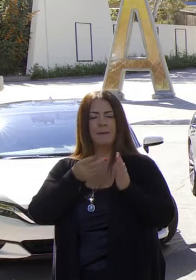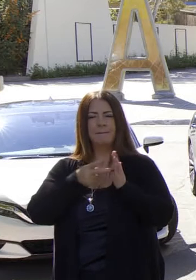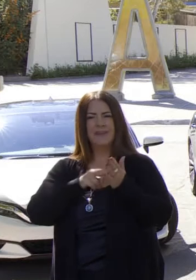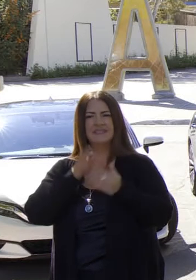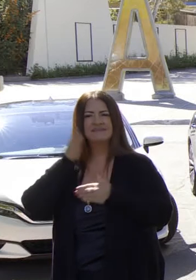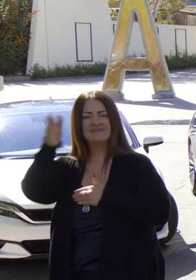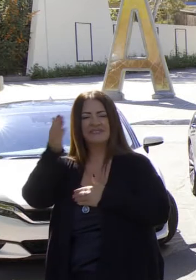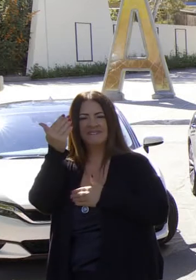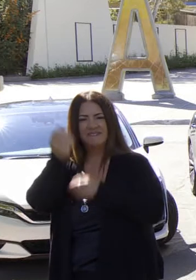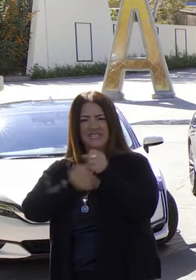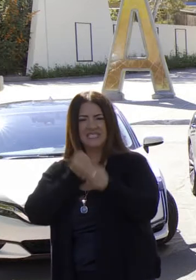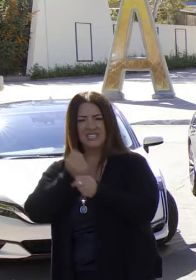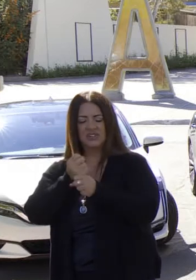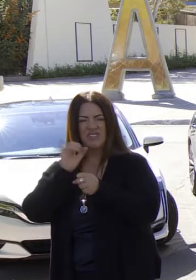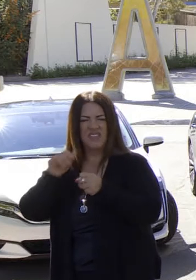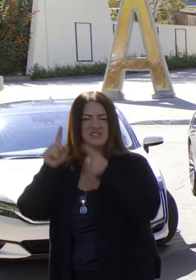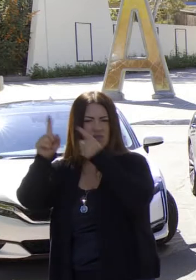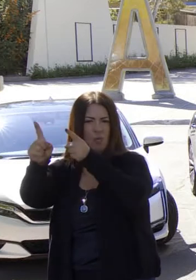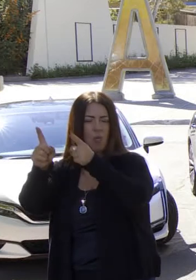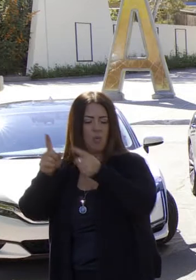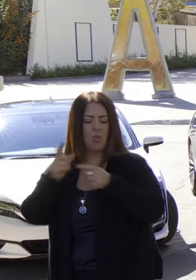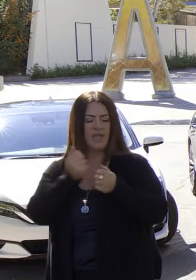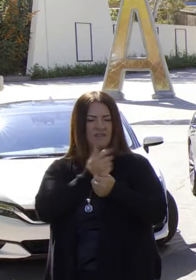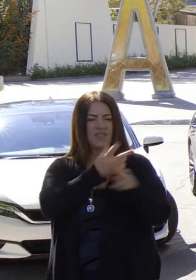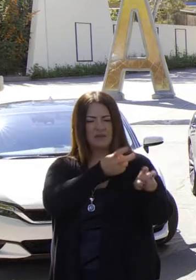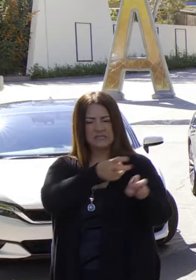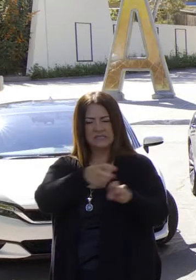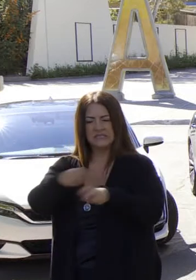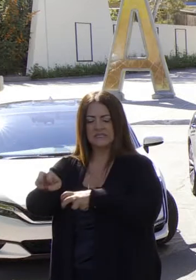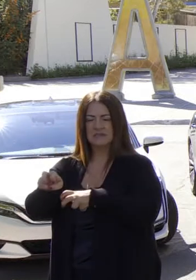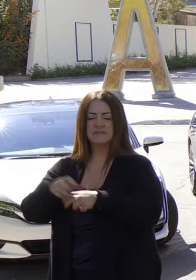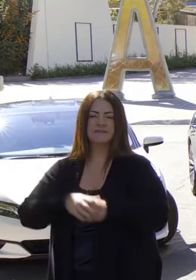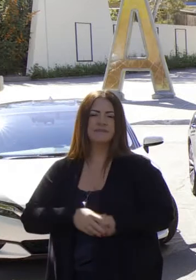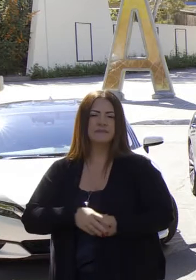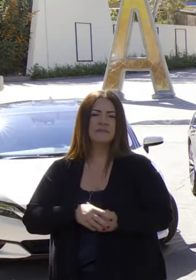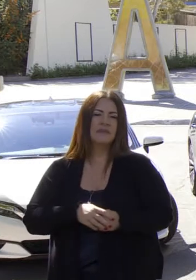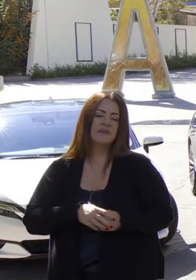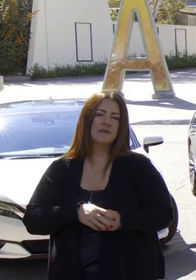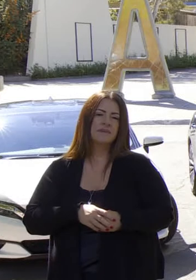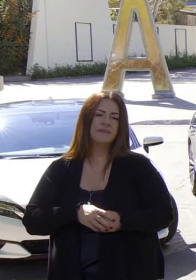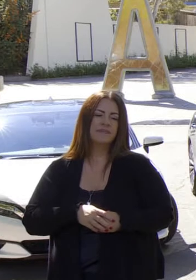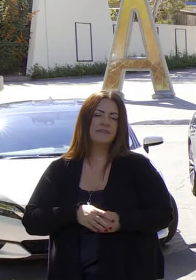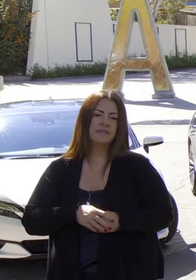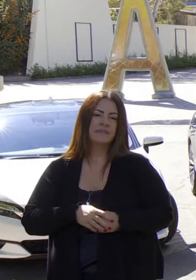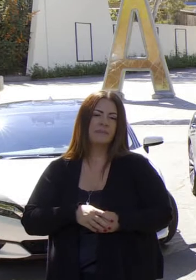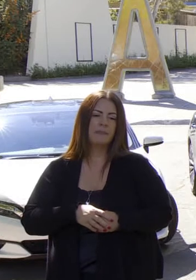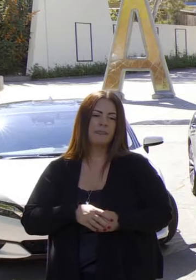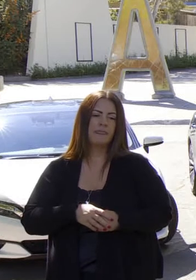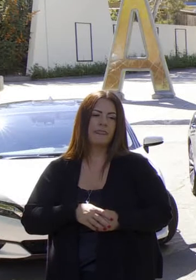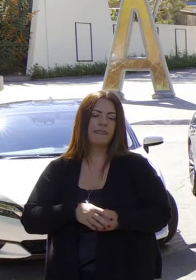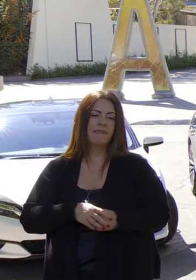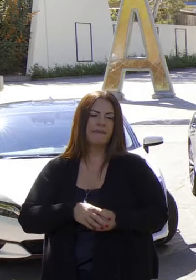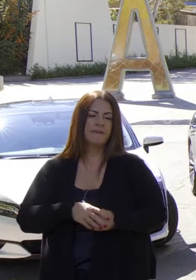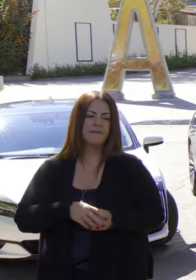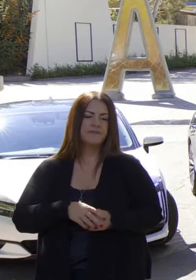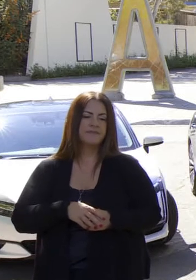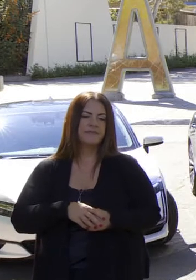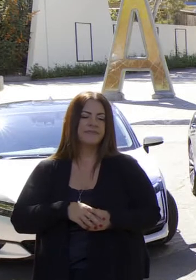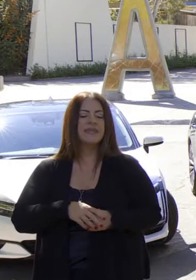es dentro de 15 años. Así que el costo de precio será considerablemente, creo yo,